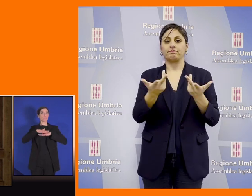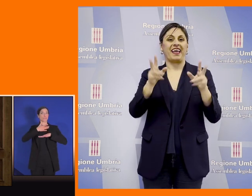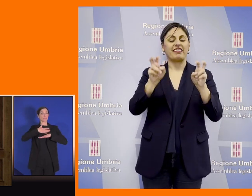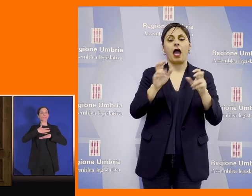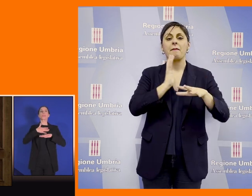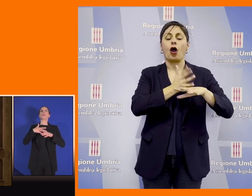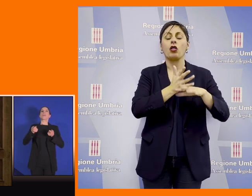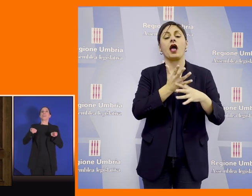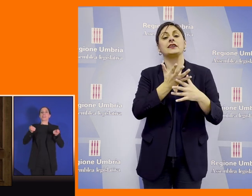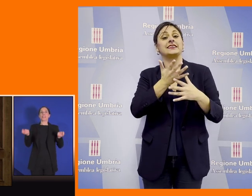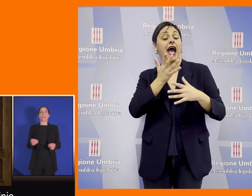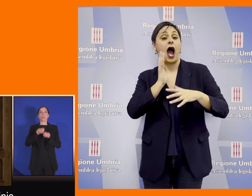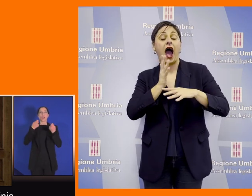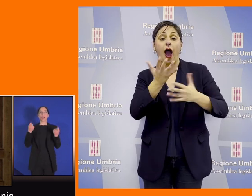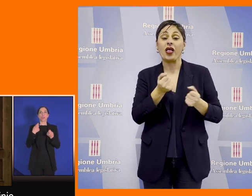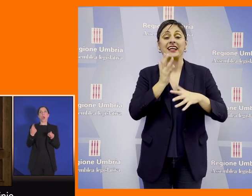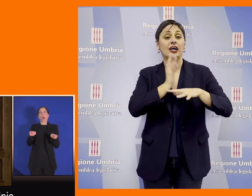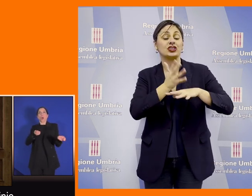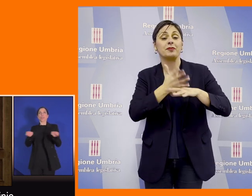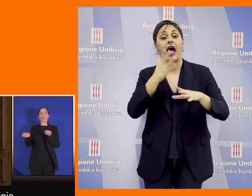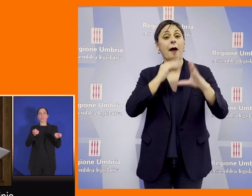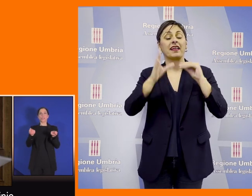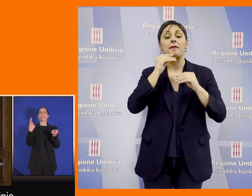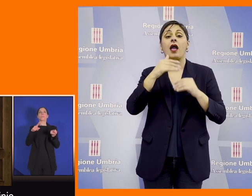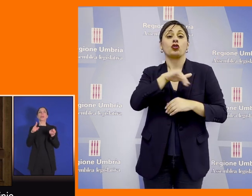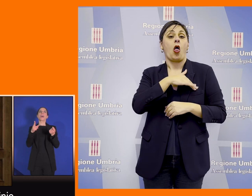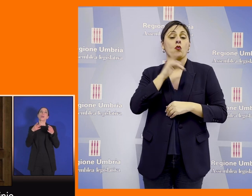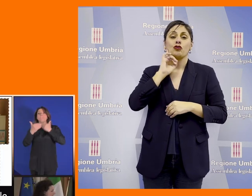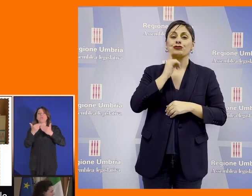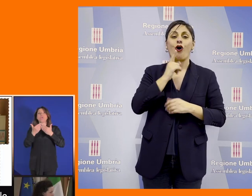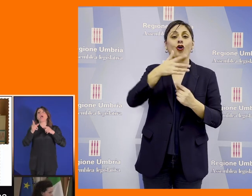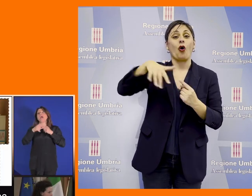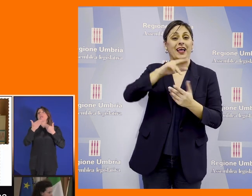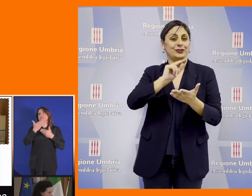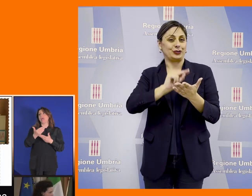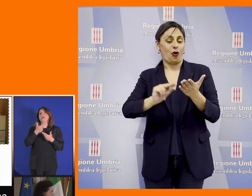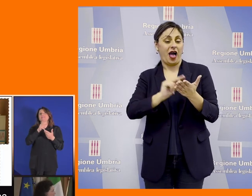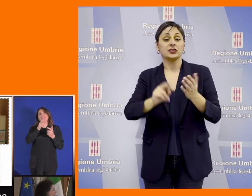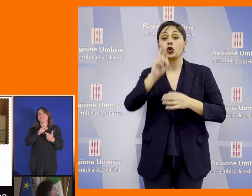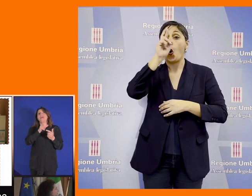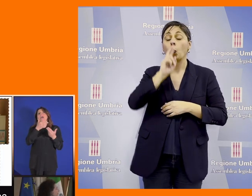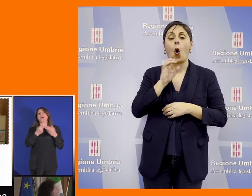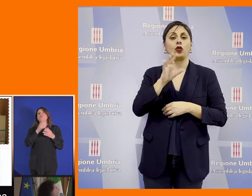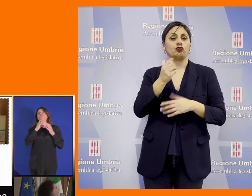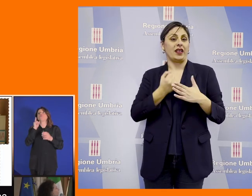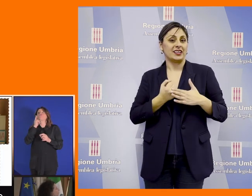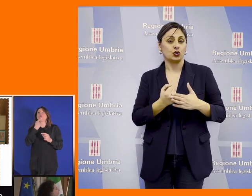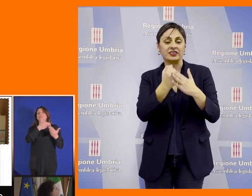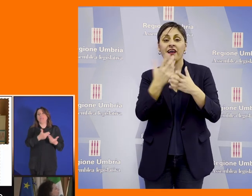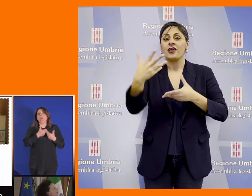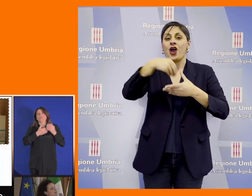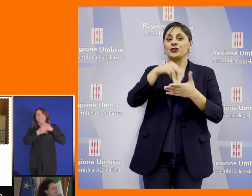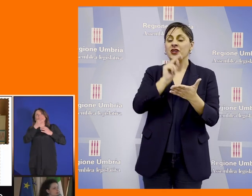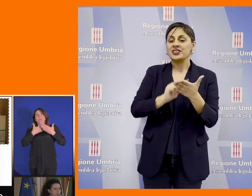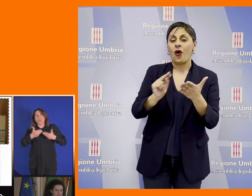il tema accoglienza, accessibilità e apprendimento dell'alunno sordo nel contesto scolastico il ruolo del docente di sostegno nell